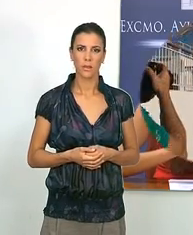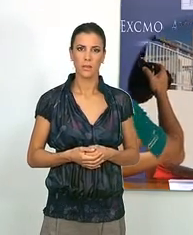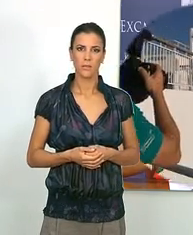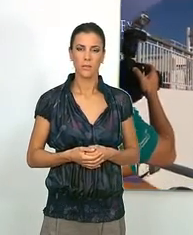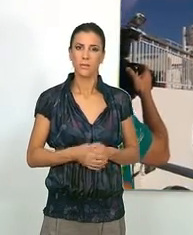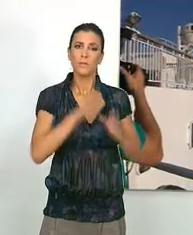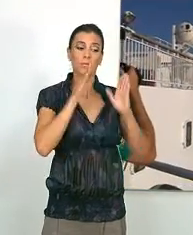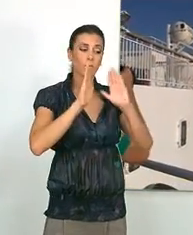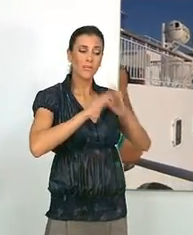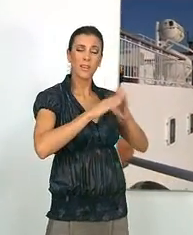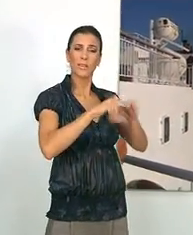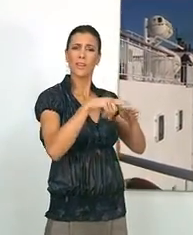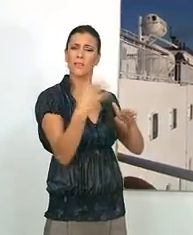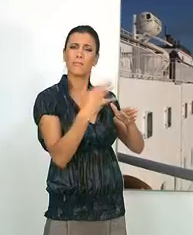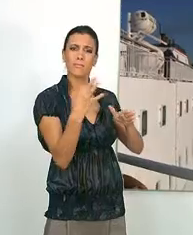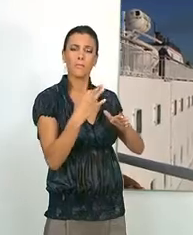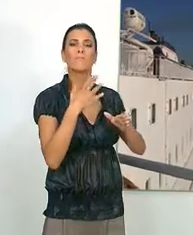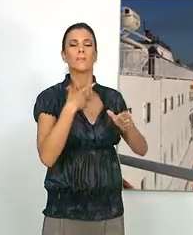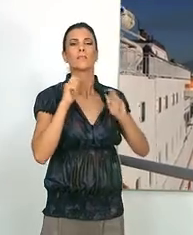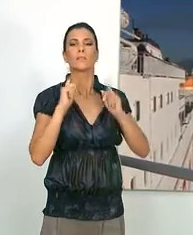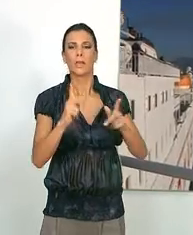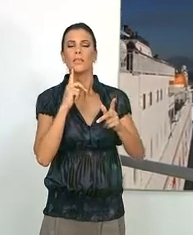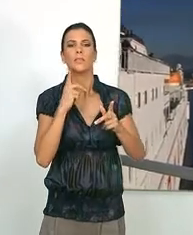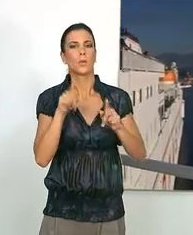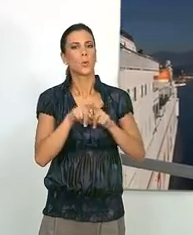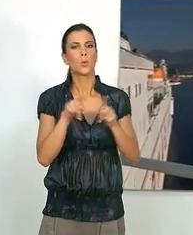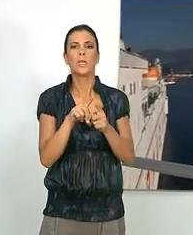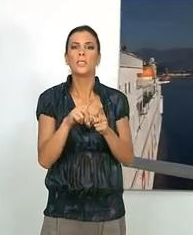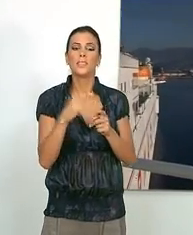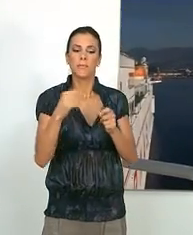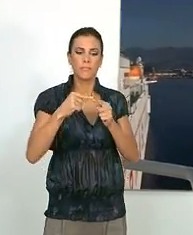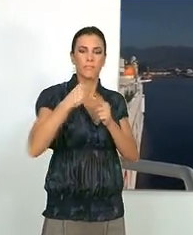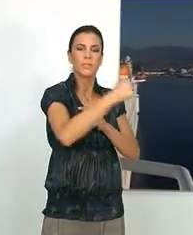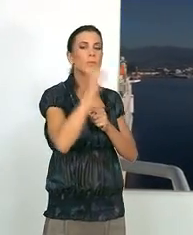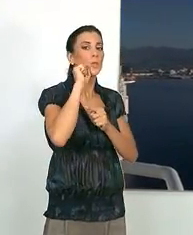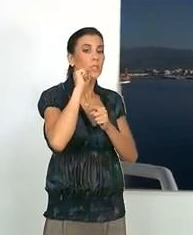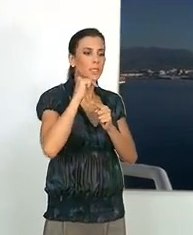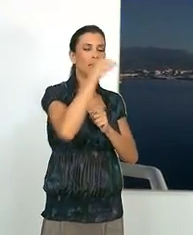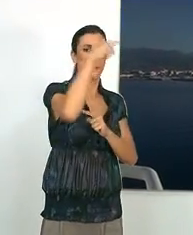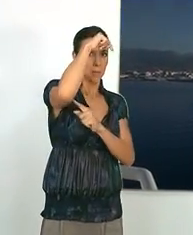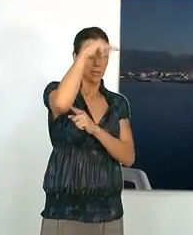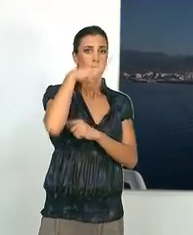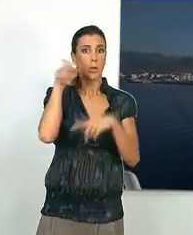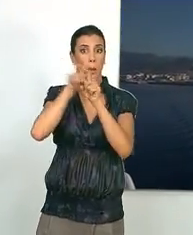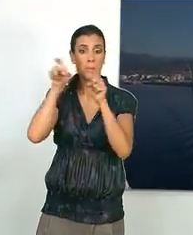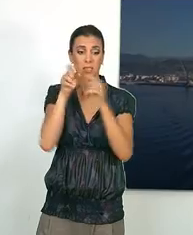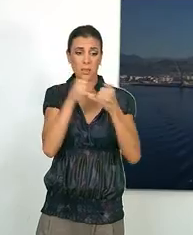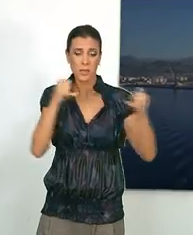La Naviera Armas continuará prestando servicio entre Motril Melilla, la empresa responsable de la línea marítima,